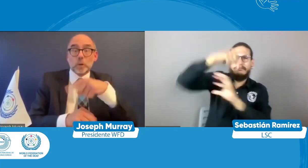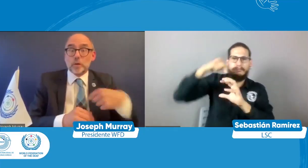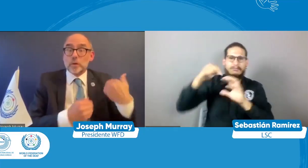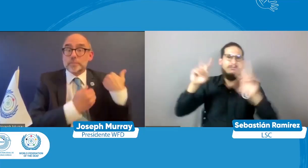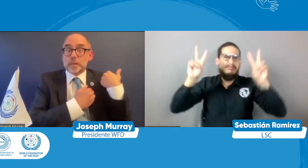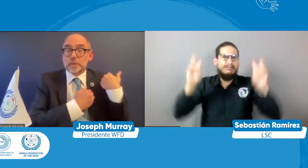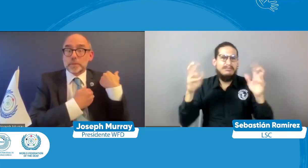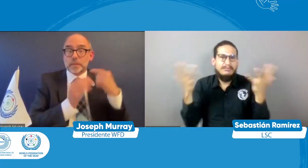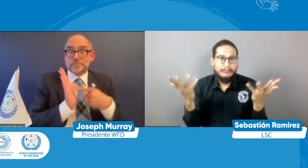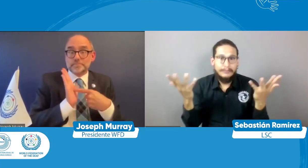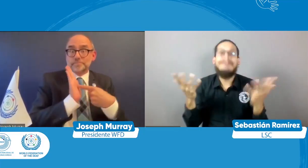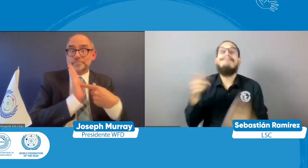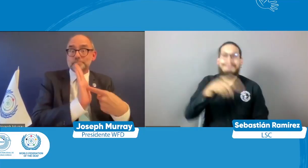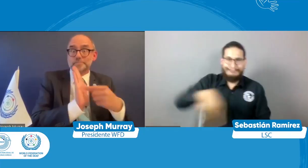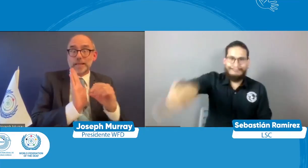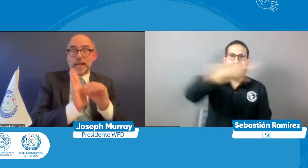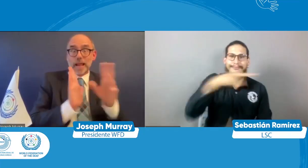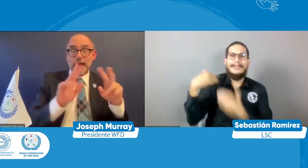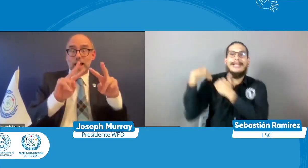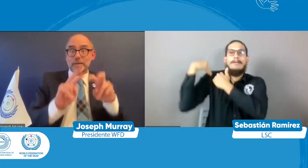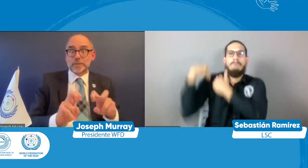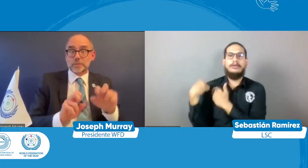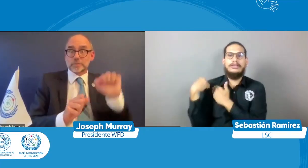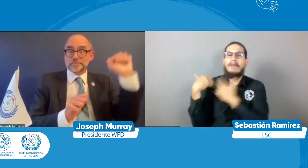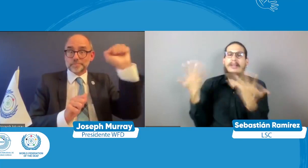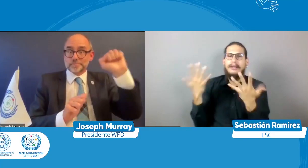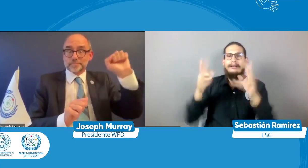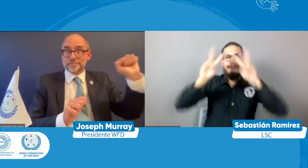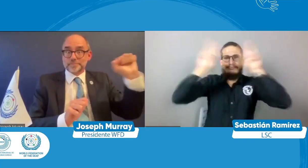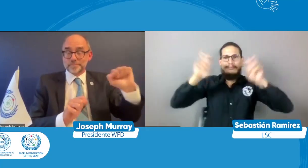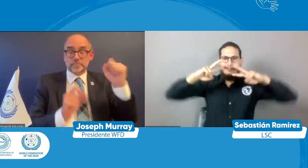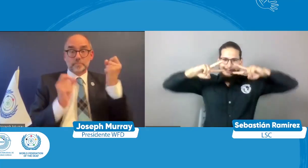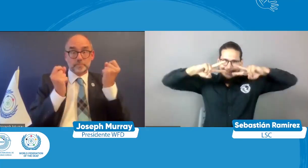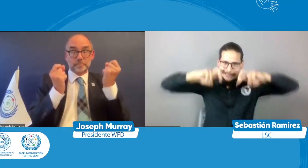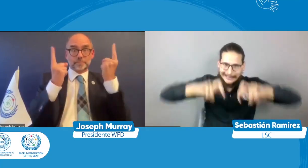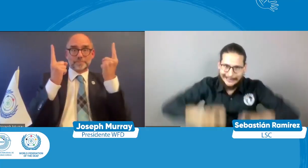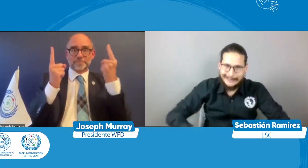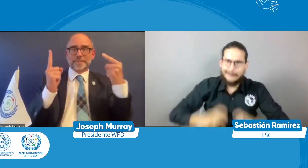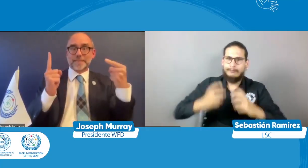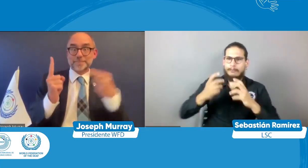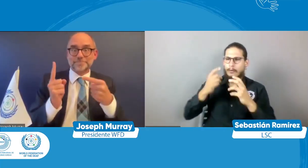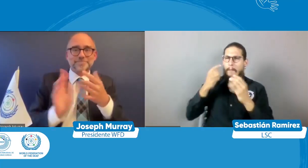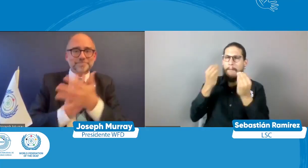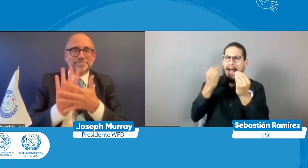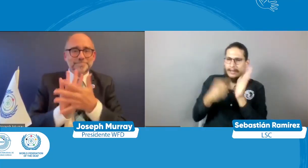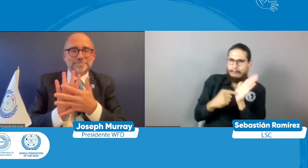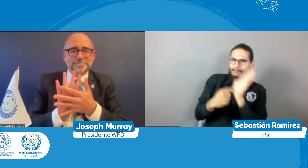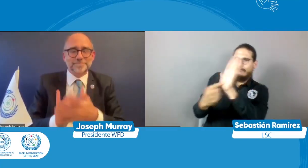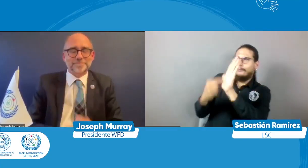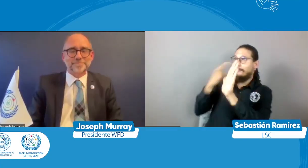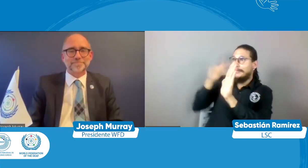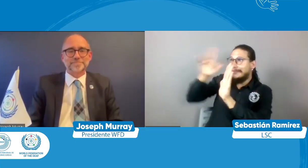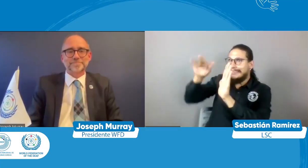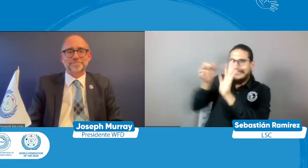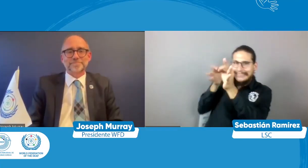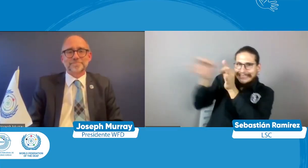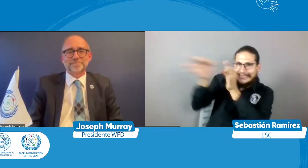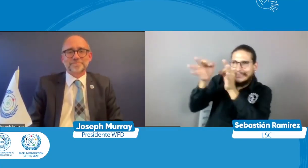que las organizaciones internacionales están encargadas de tomar estas decisiones pues puedan entender claramente y se